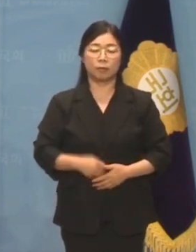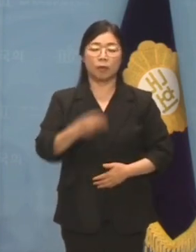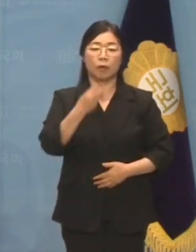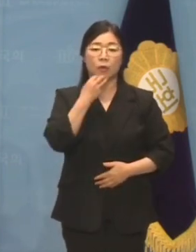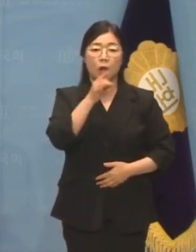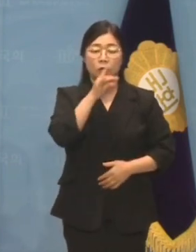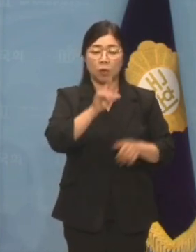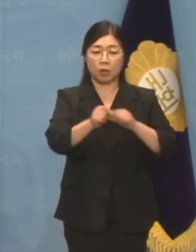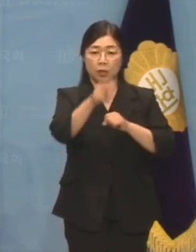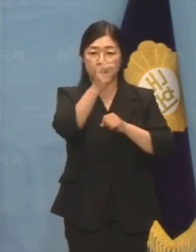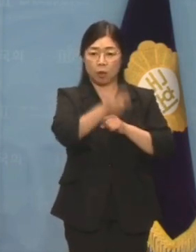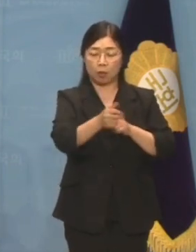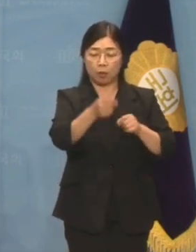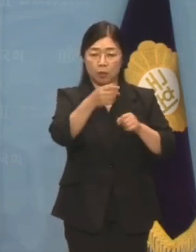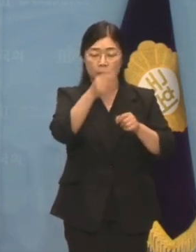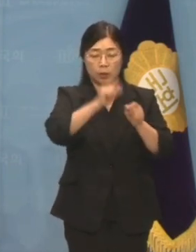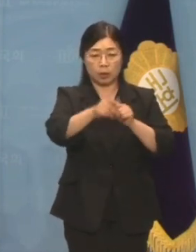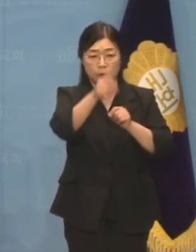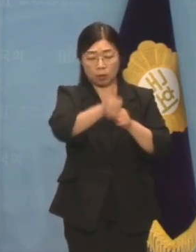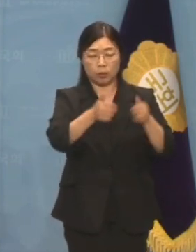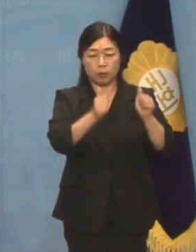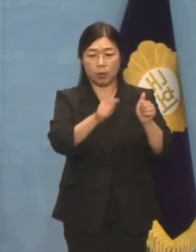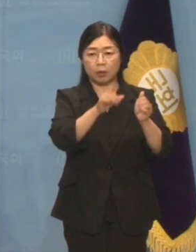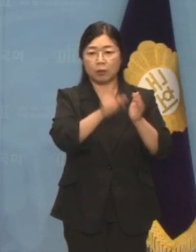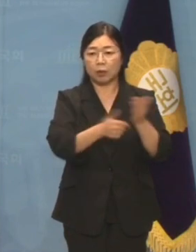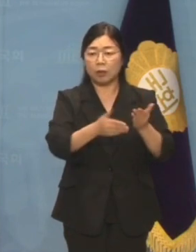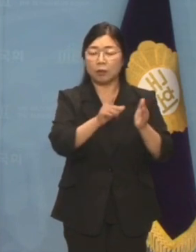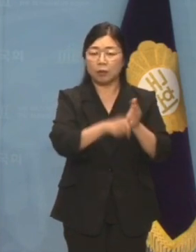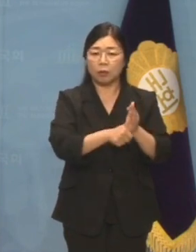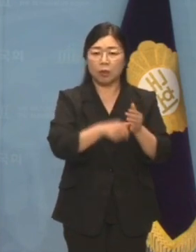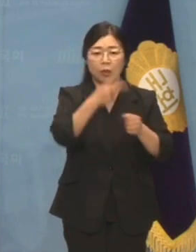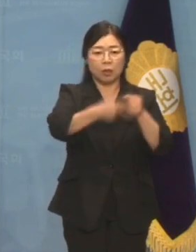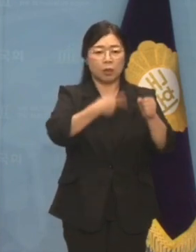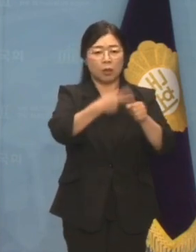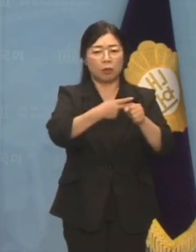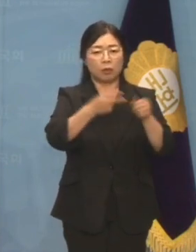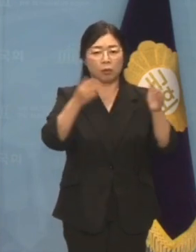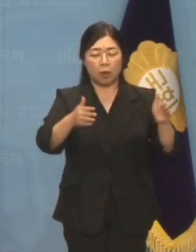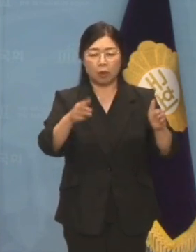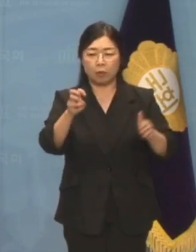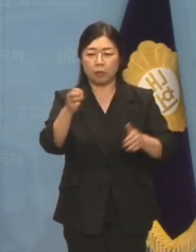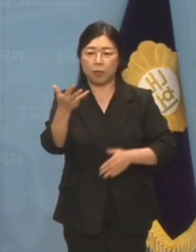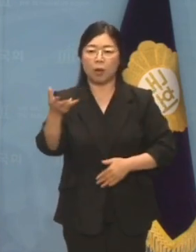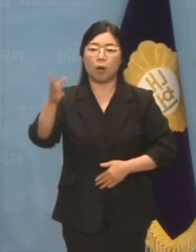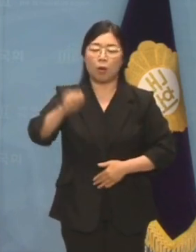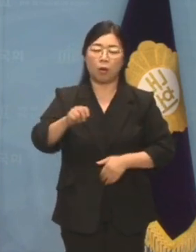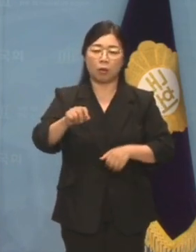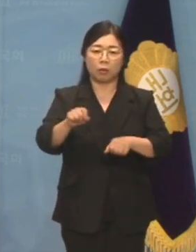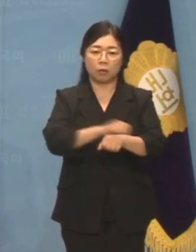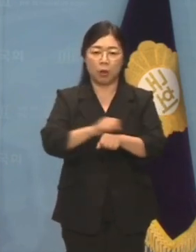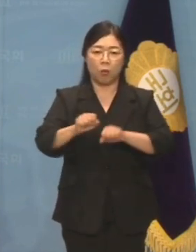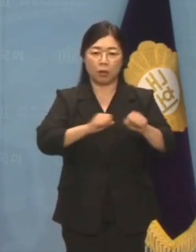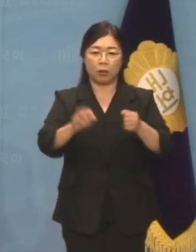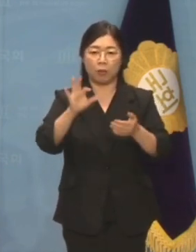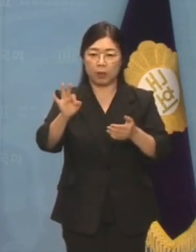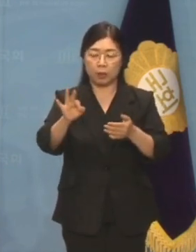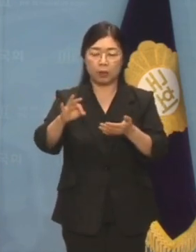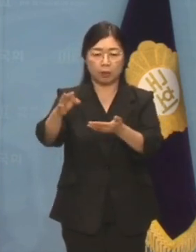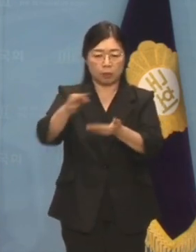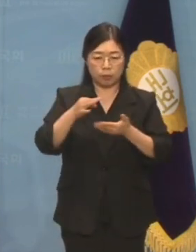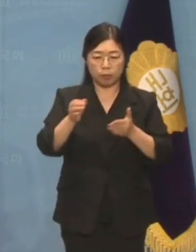재임 시에도 2년간 38억 원이 넘는 특활비를 받은 것으로 확인됐습니다. 그러나 그